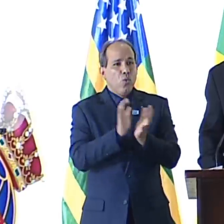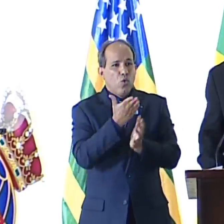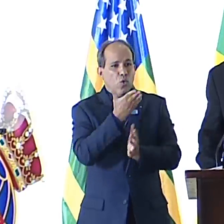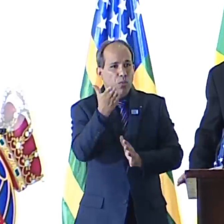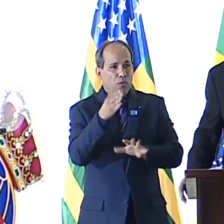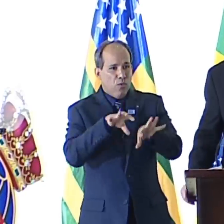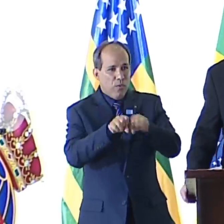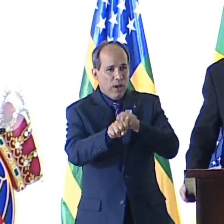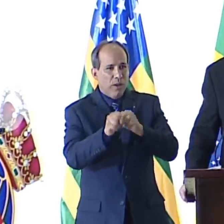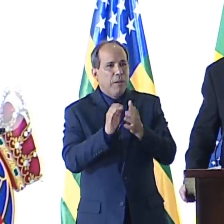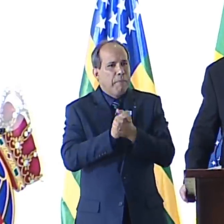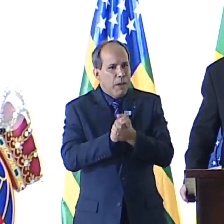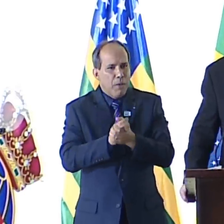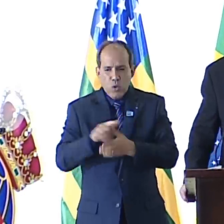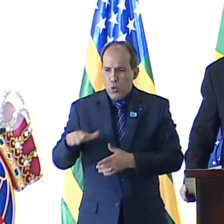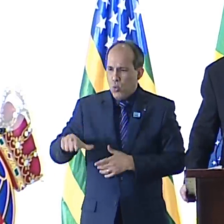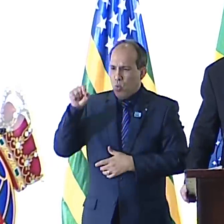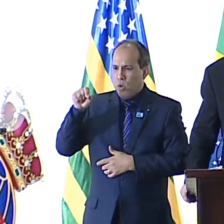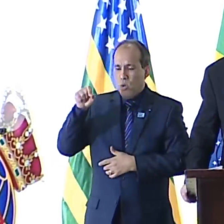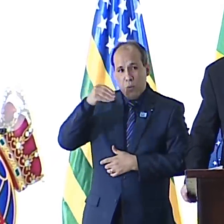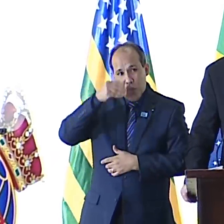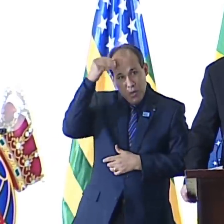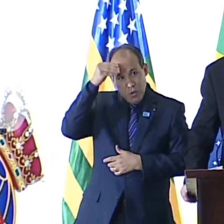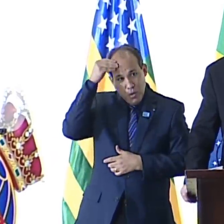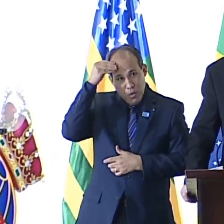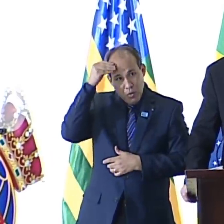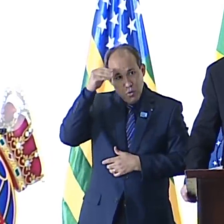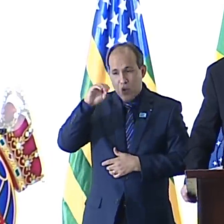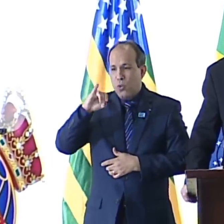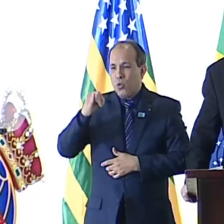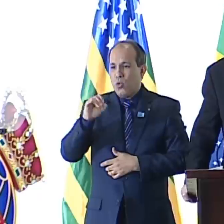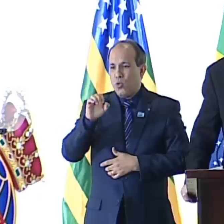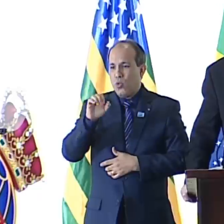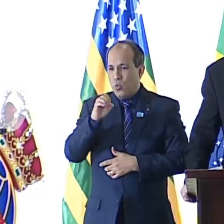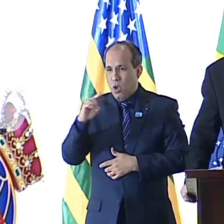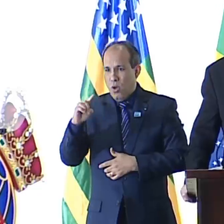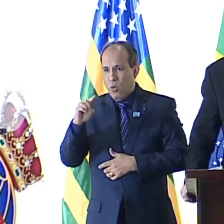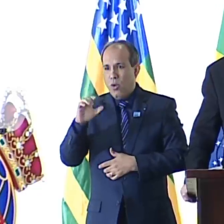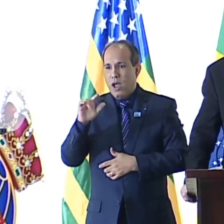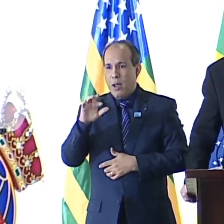patrono da turma, João Cabral de Melo Neto, por ser um poeta e diplomata.